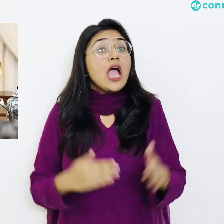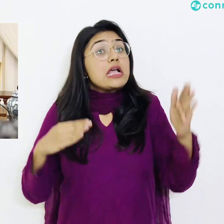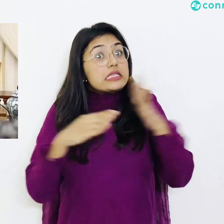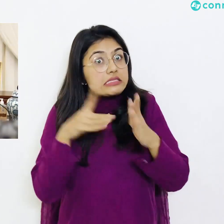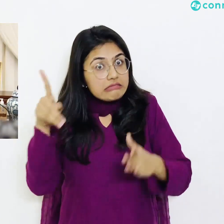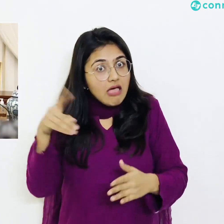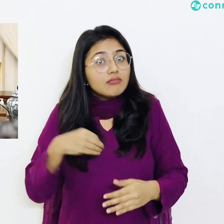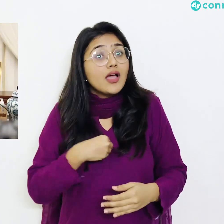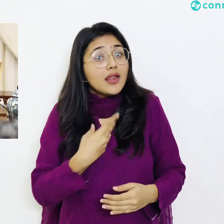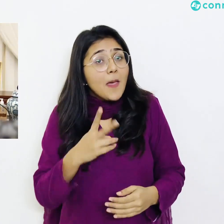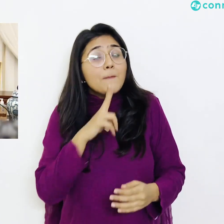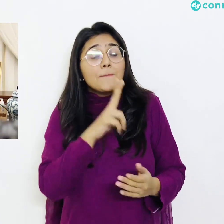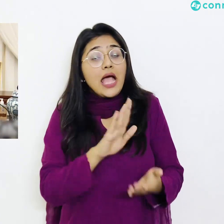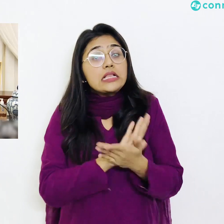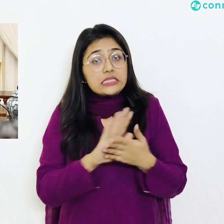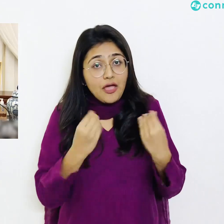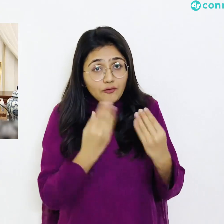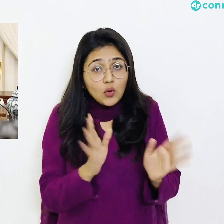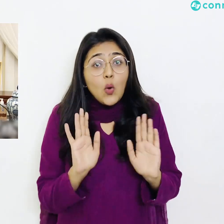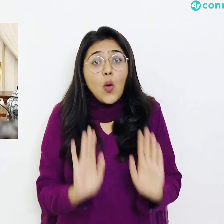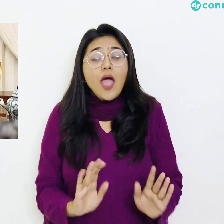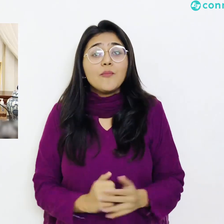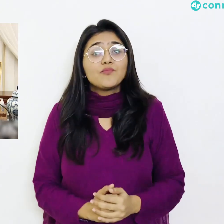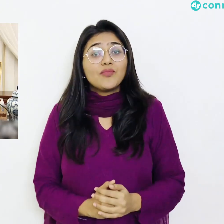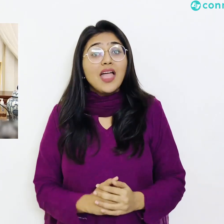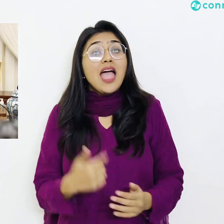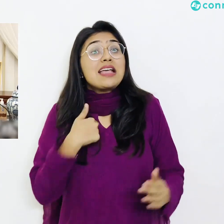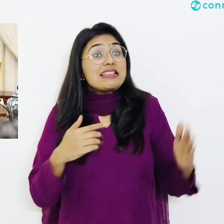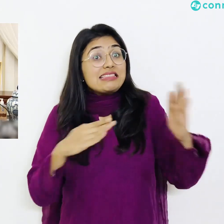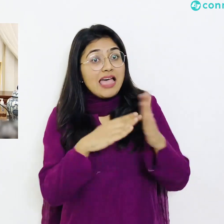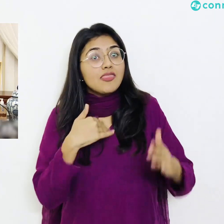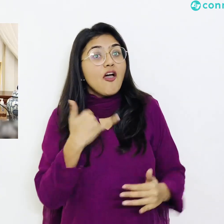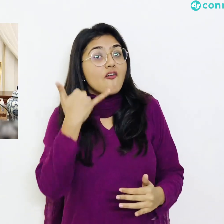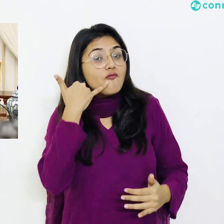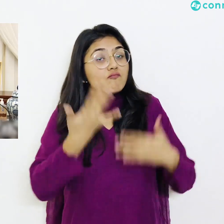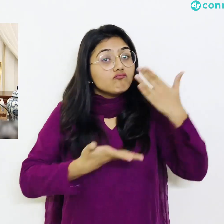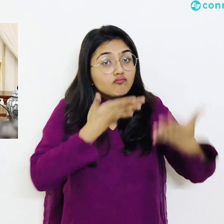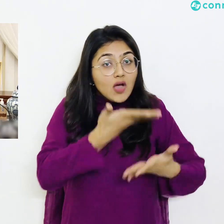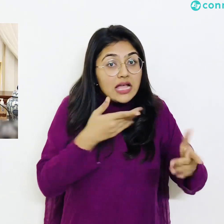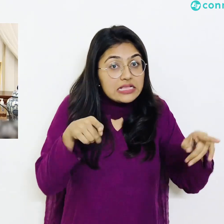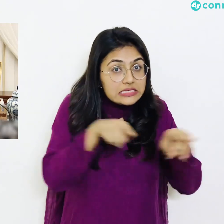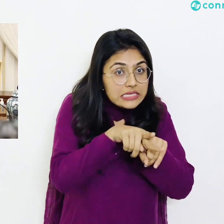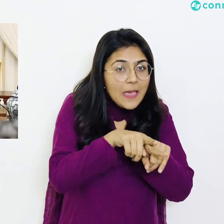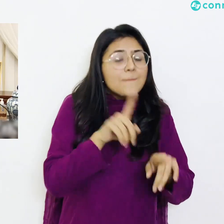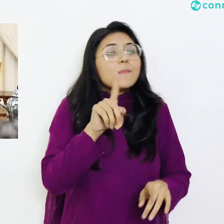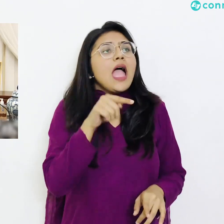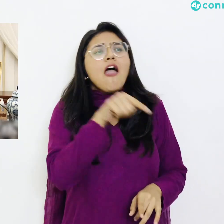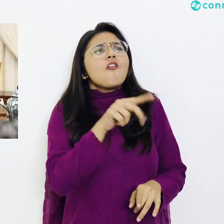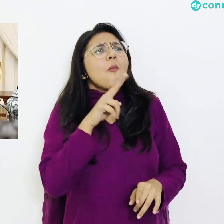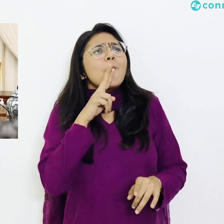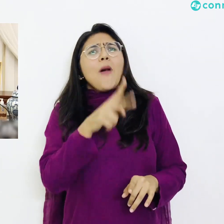مہربانی کی اور نہ صرف مجھے فون پہ سمجھایا اچھی طریقے سے کہ جی نہیں ایسی بات نہیں ہے